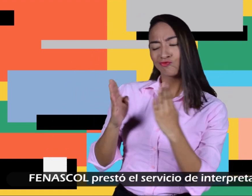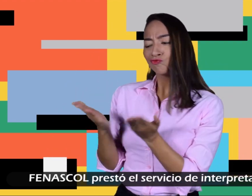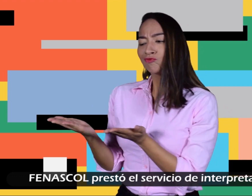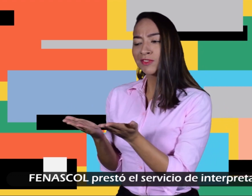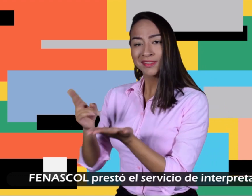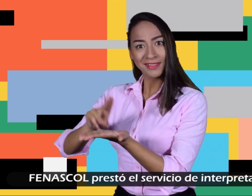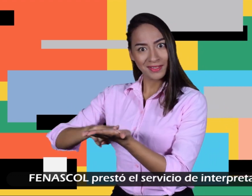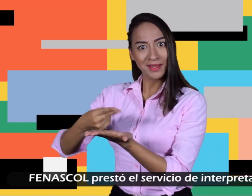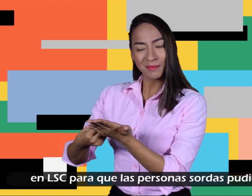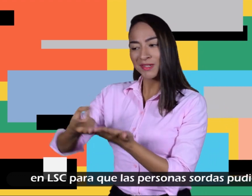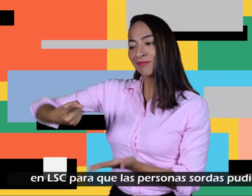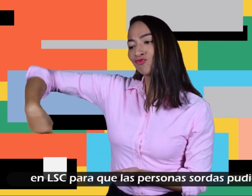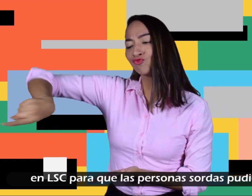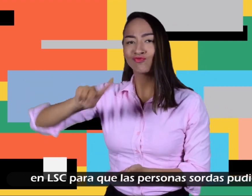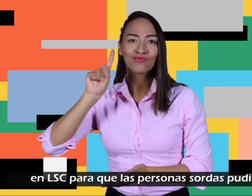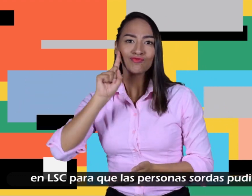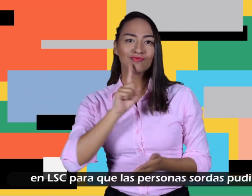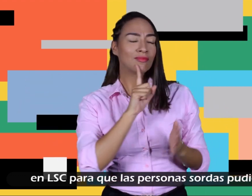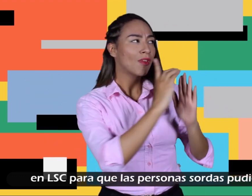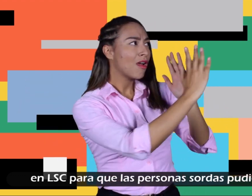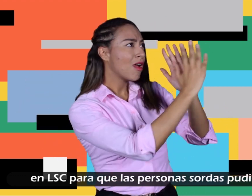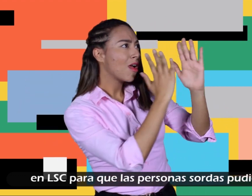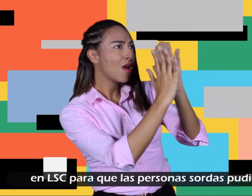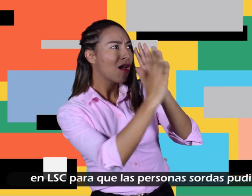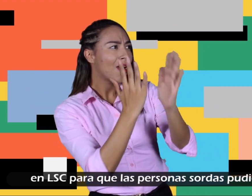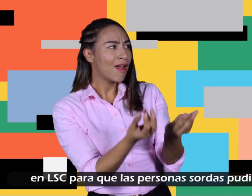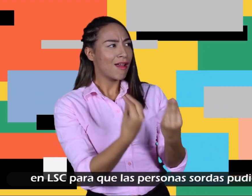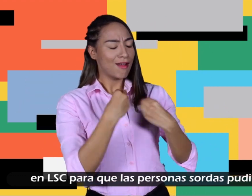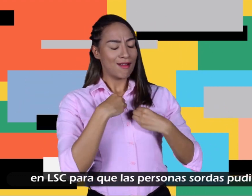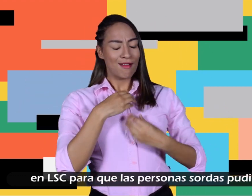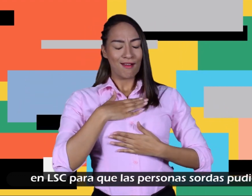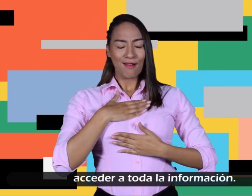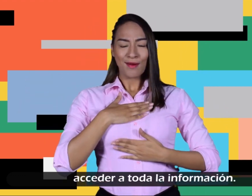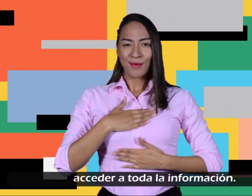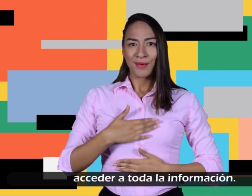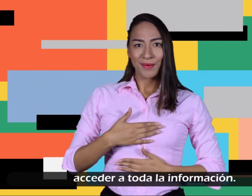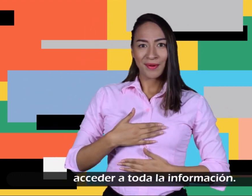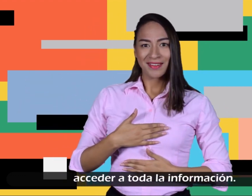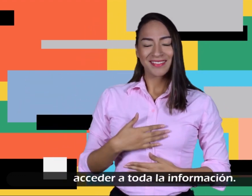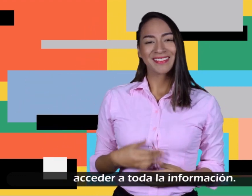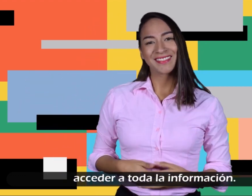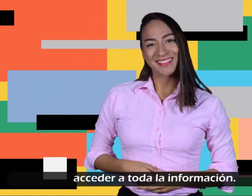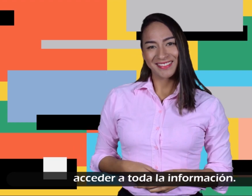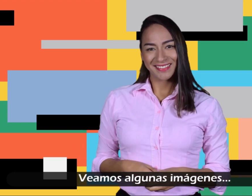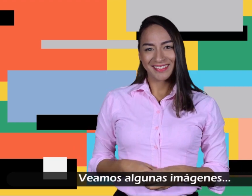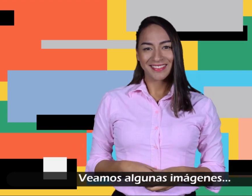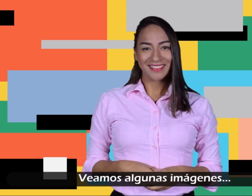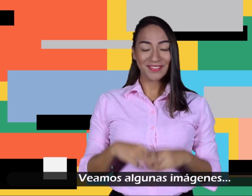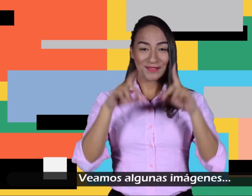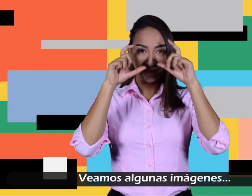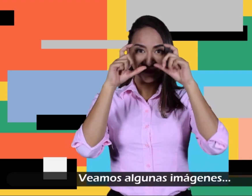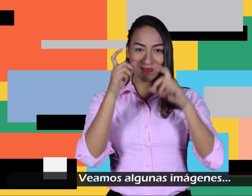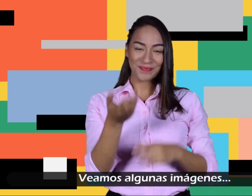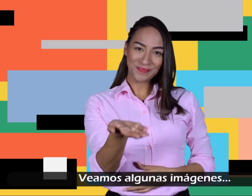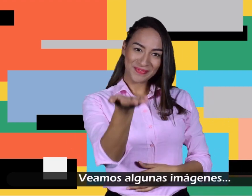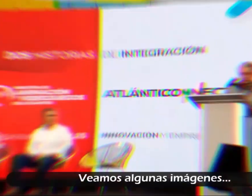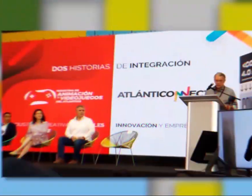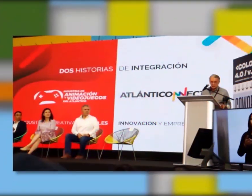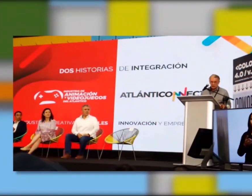prestó el servicio de interpretación en lengua de señas colombiana para que las personas sordas pudieran acceder a la información. Veamos algunas imágenes.